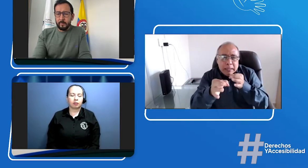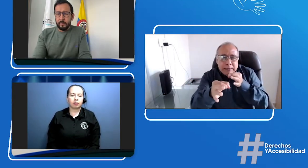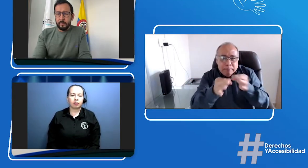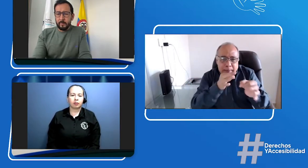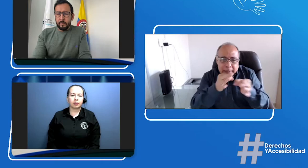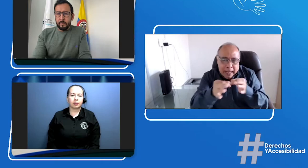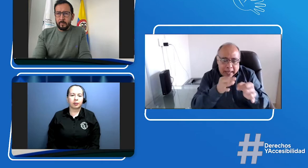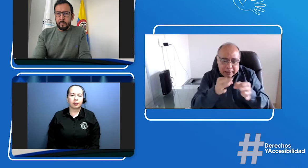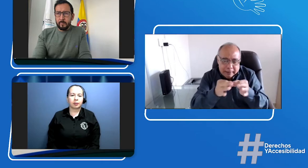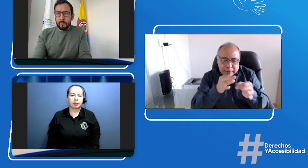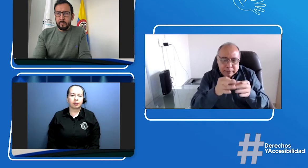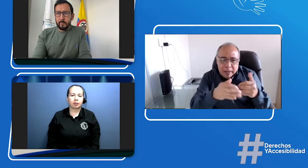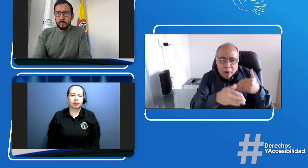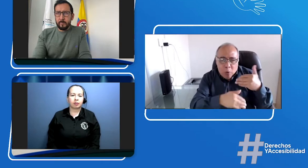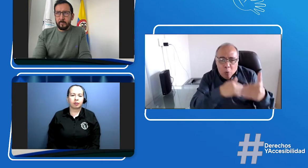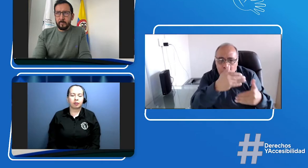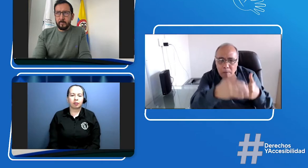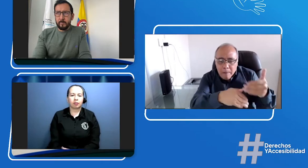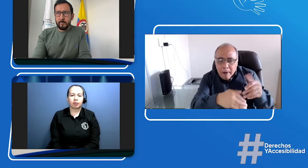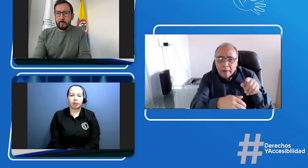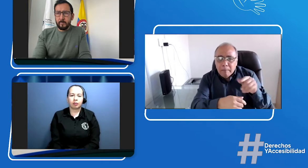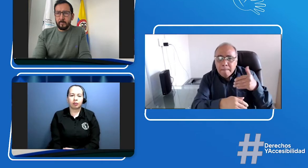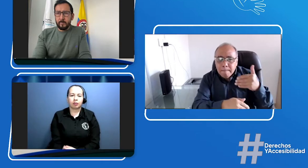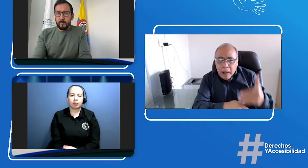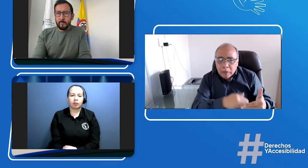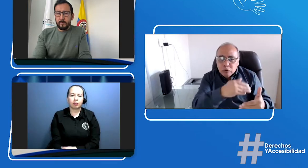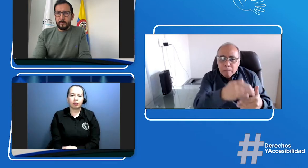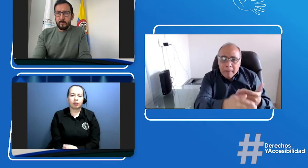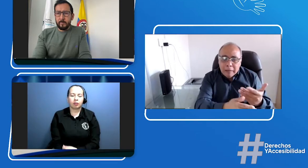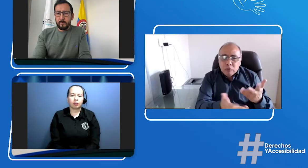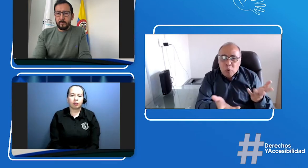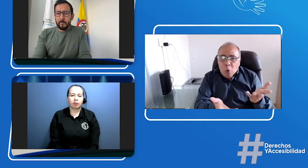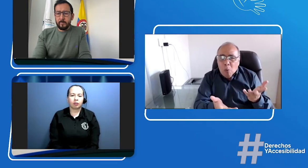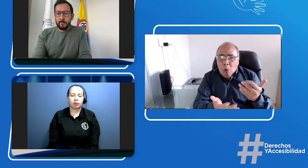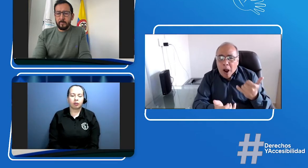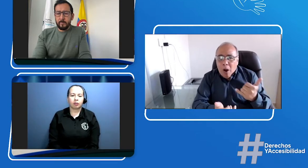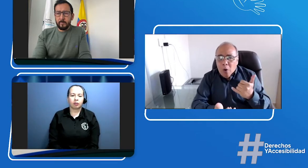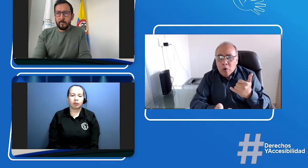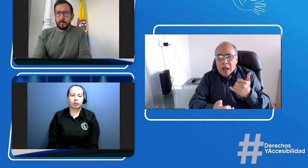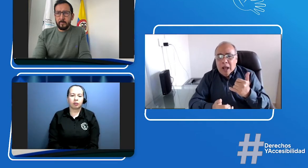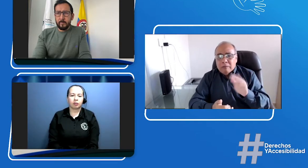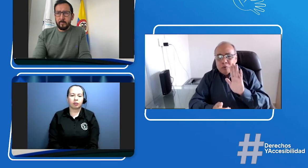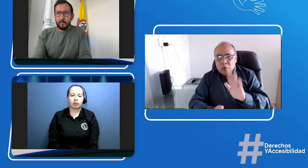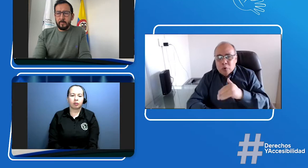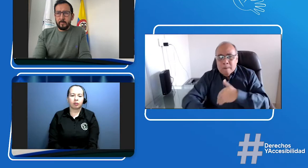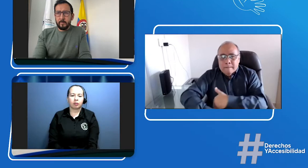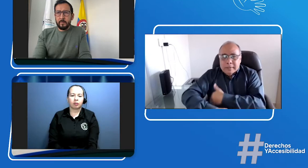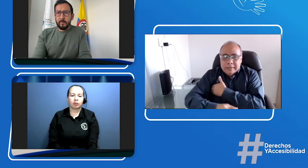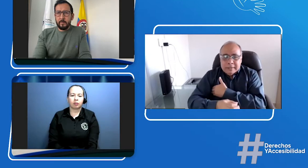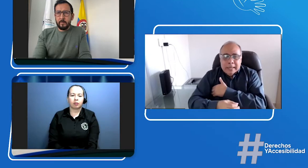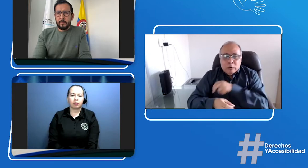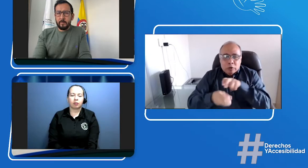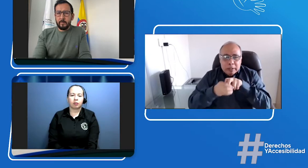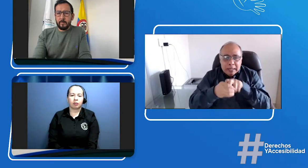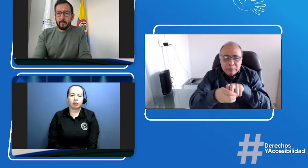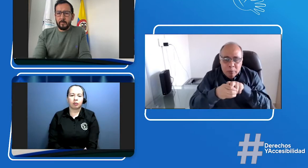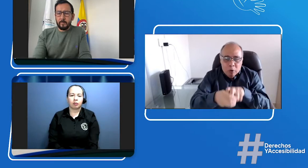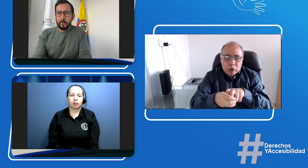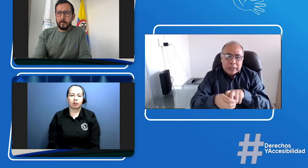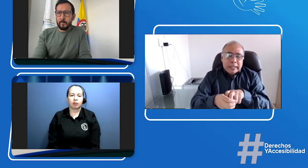la pregunta en este momento es, queremos que se nos explique cómo se puede hacer para lo que viene de ahora en adelante, cuál